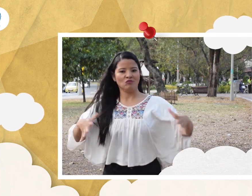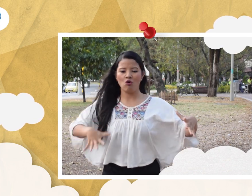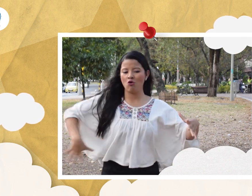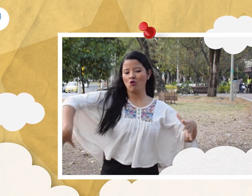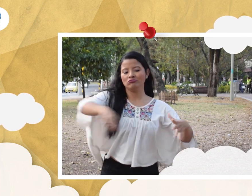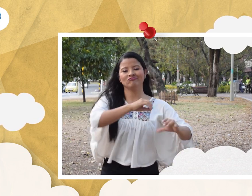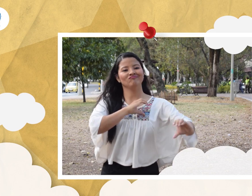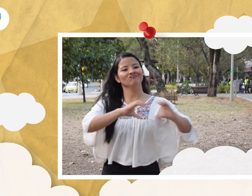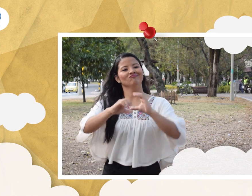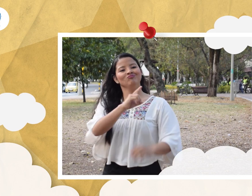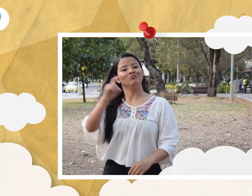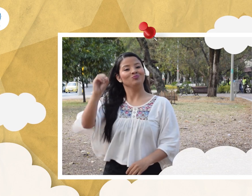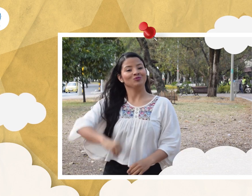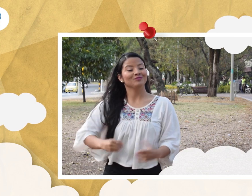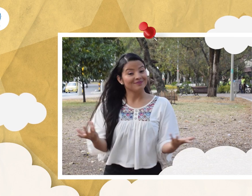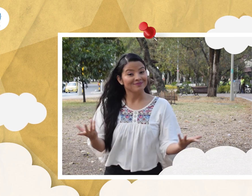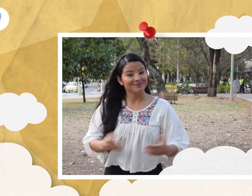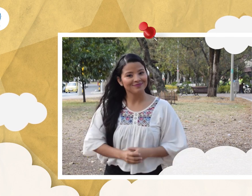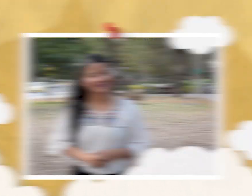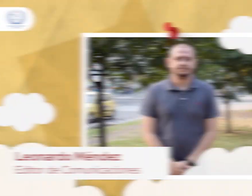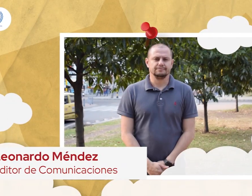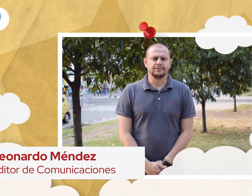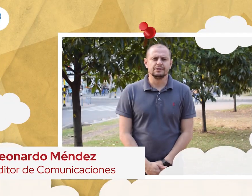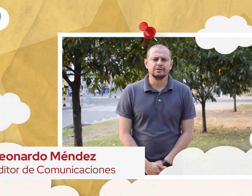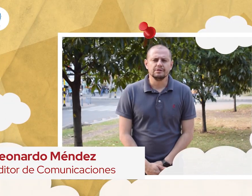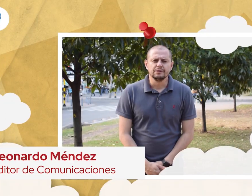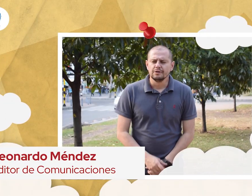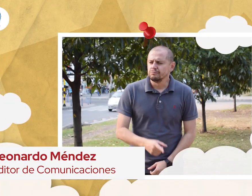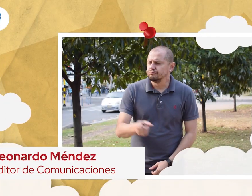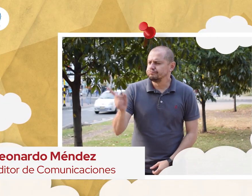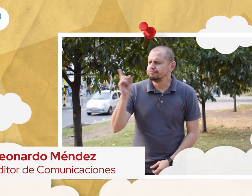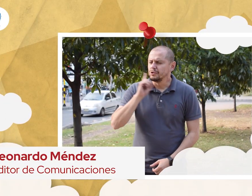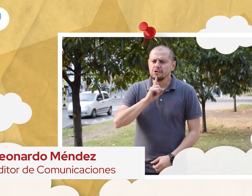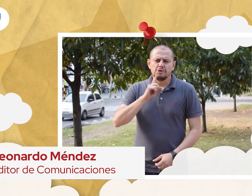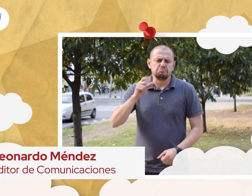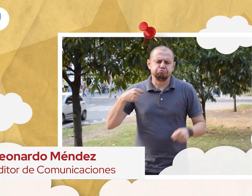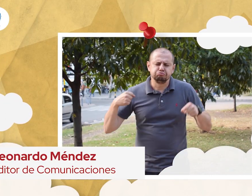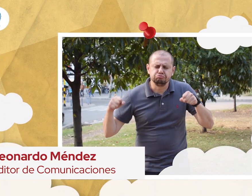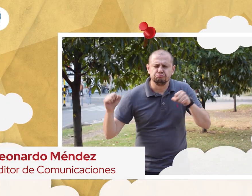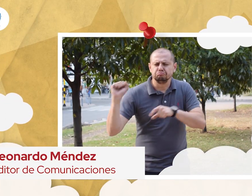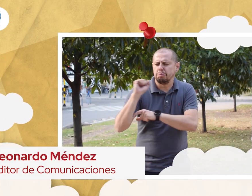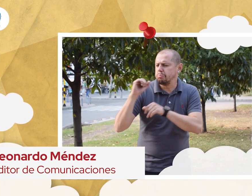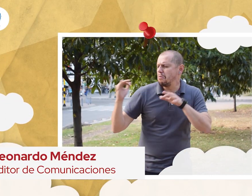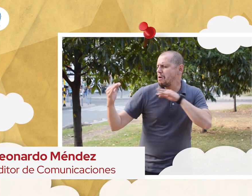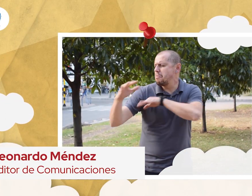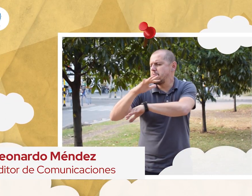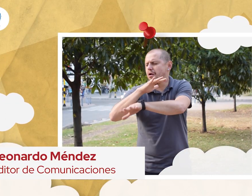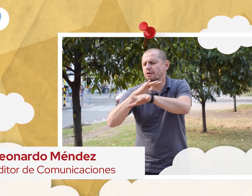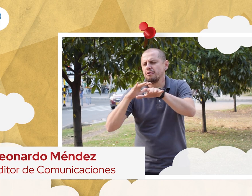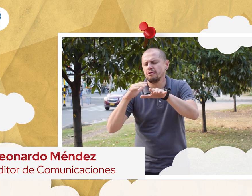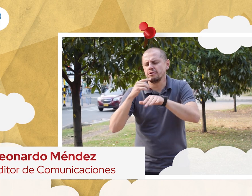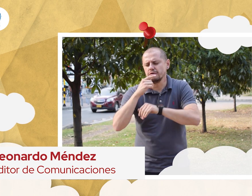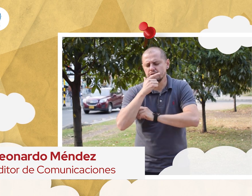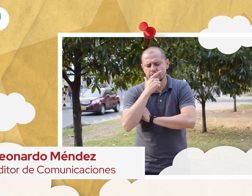comunicación en el lugar será al 100%. En estos momentos se ven personas sordas manejando en motos y carros,